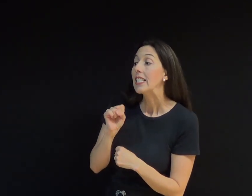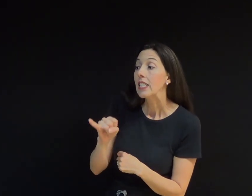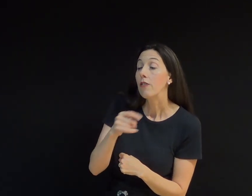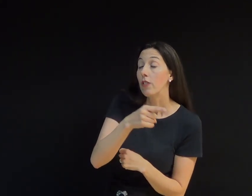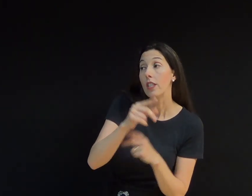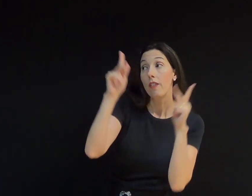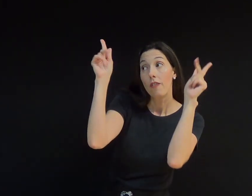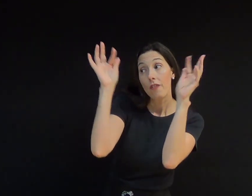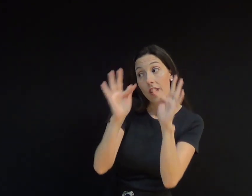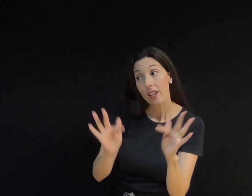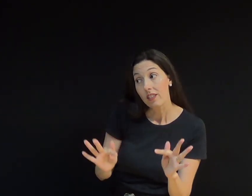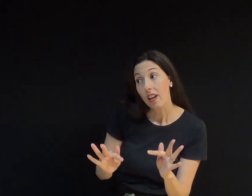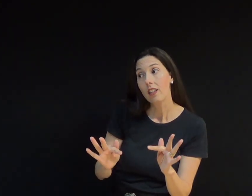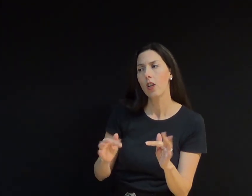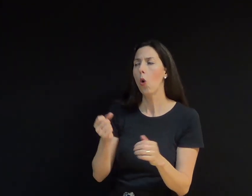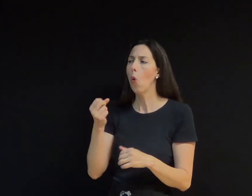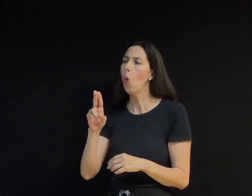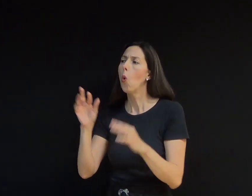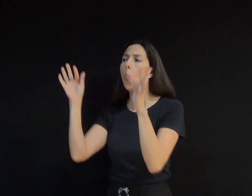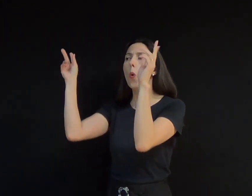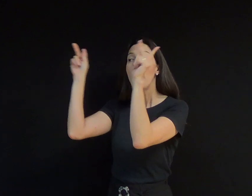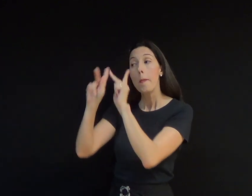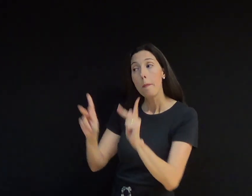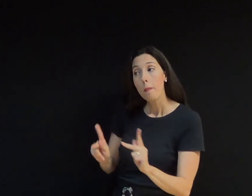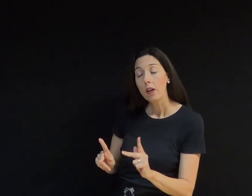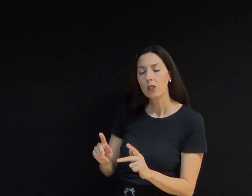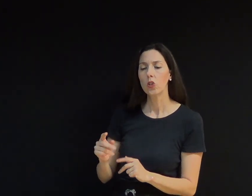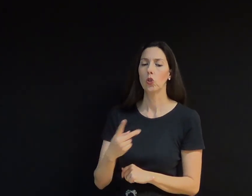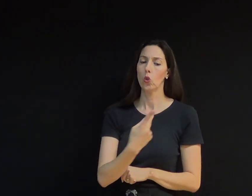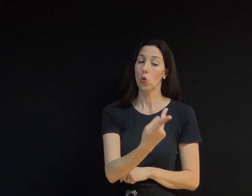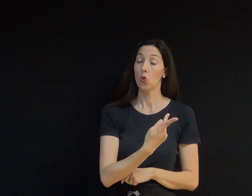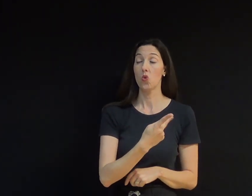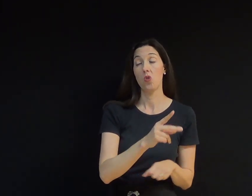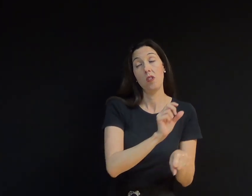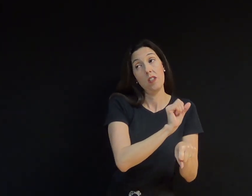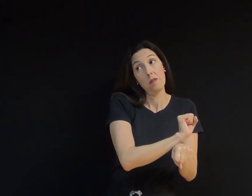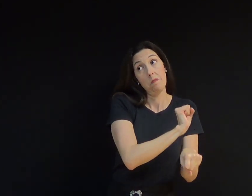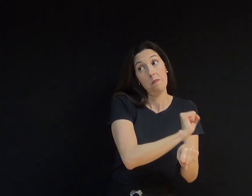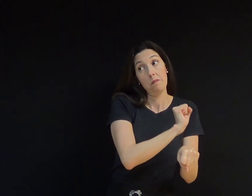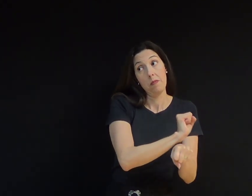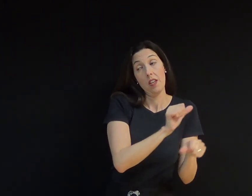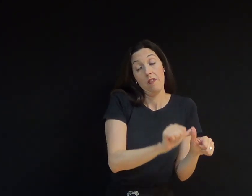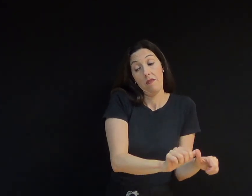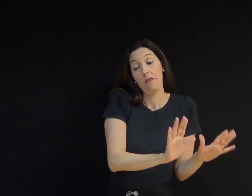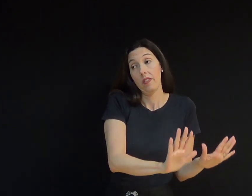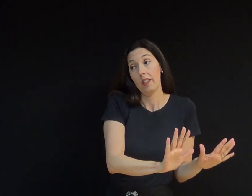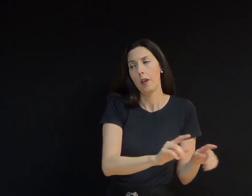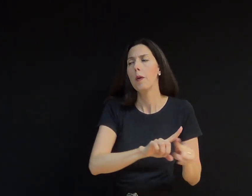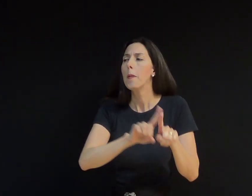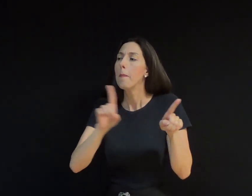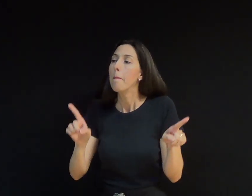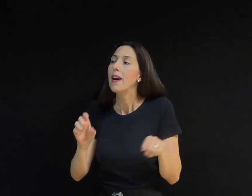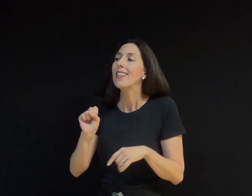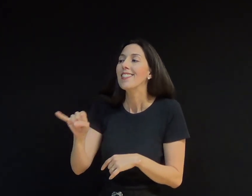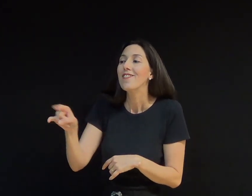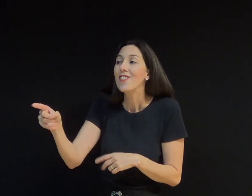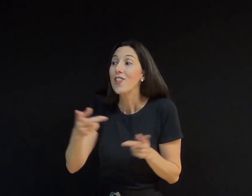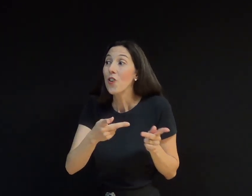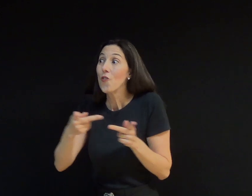convidasse a Felicidade ou a Paz, os outros dois esperariam aqui fora. Mas se você convidar o amor, onde ele